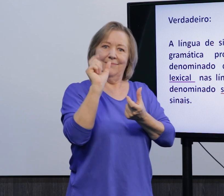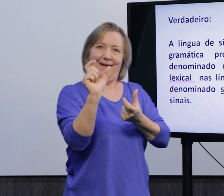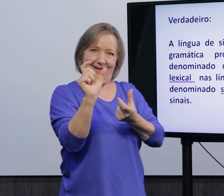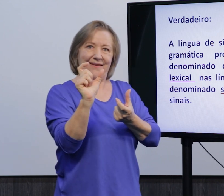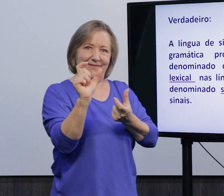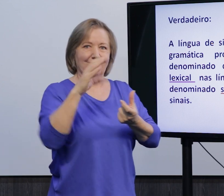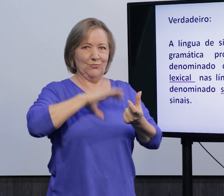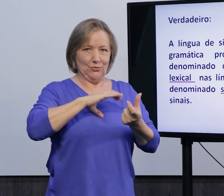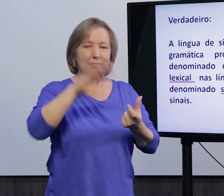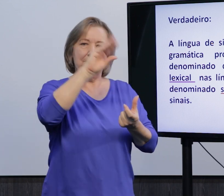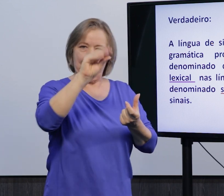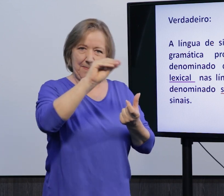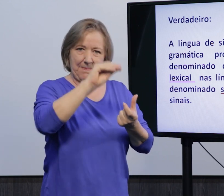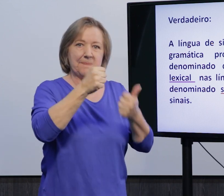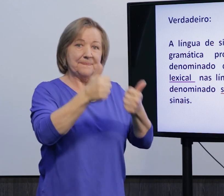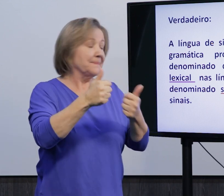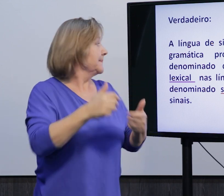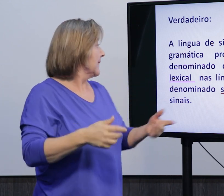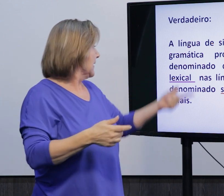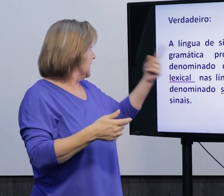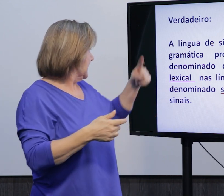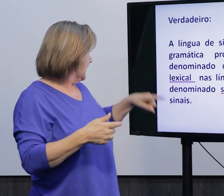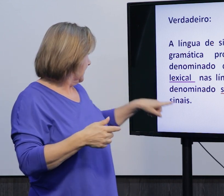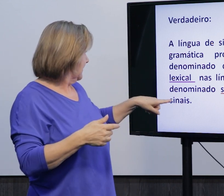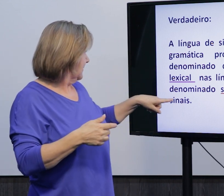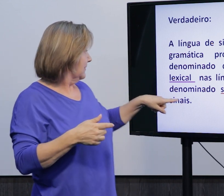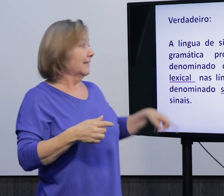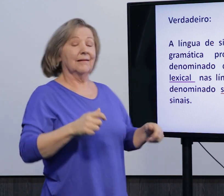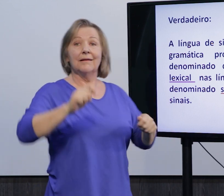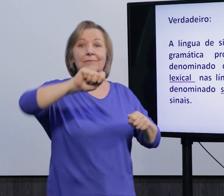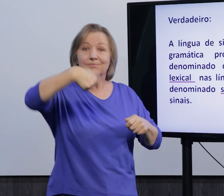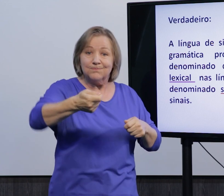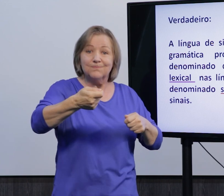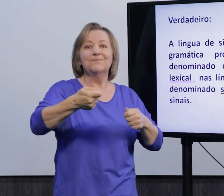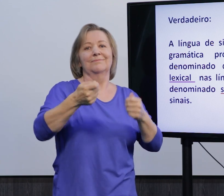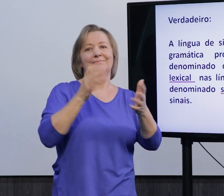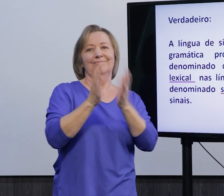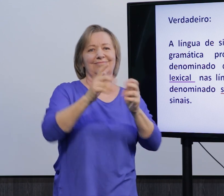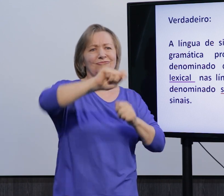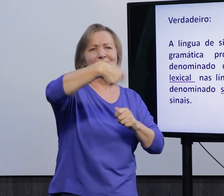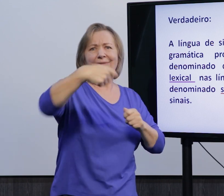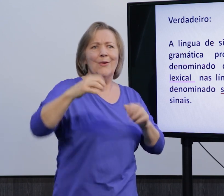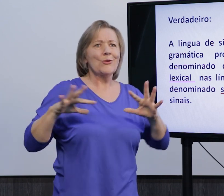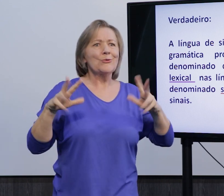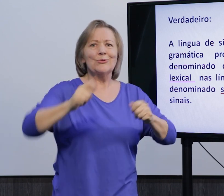léxicos, né, são como se fossem os sinais, pra língua de sinais, né, então no português nós temos